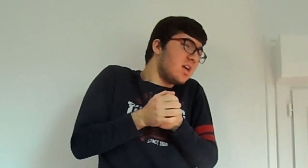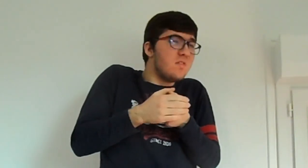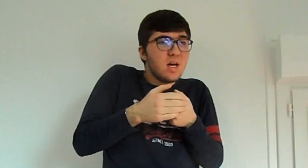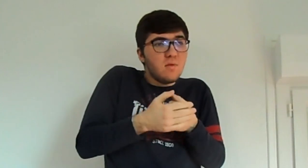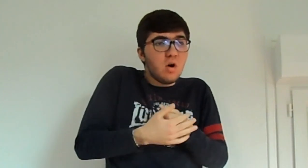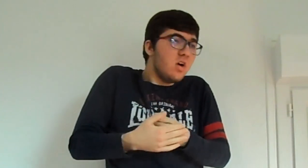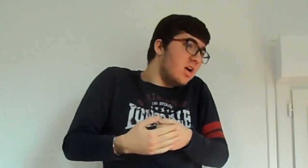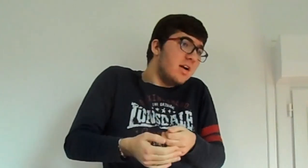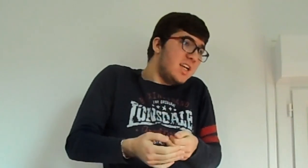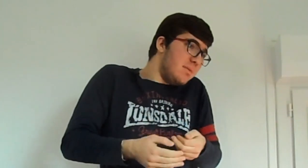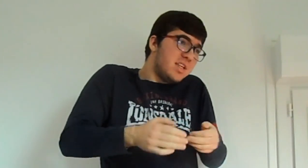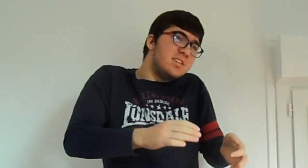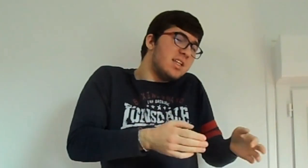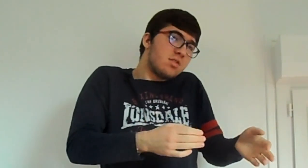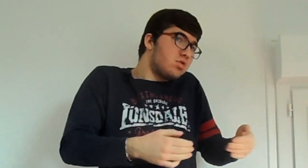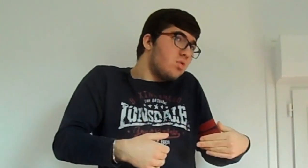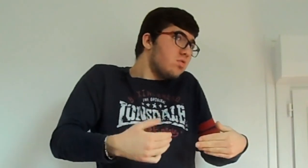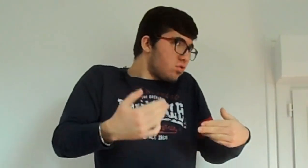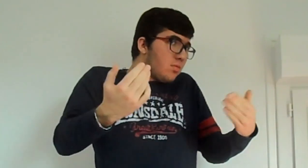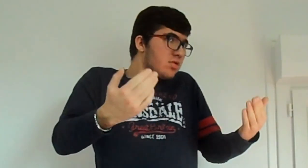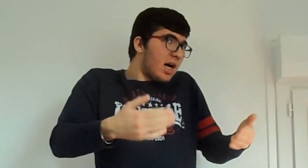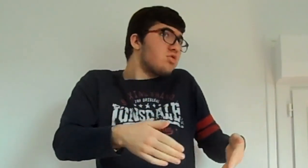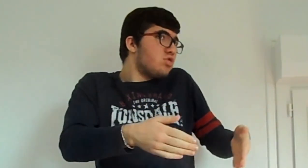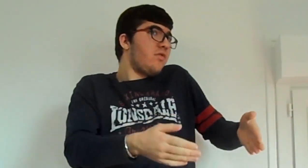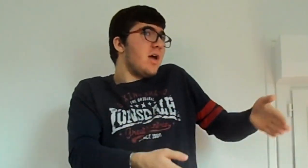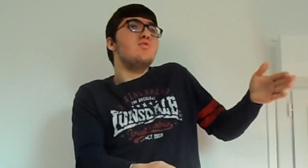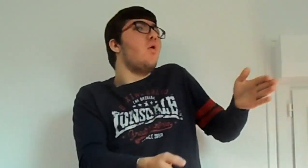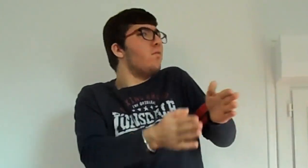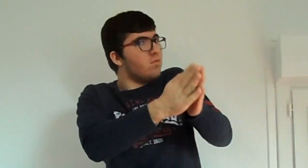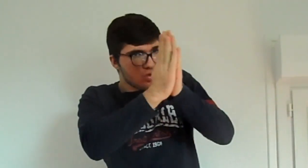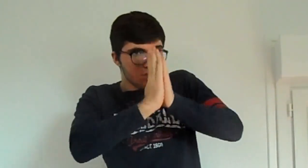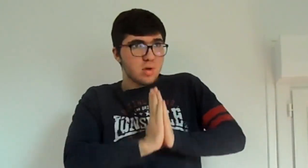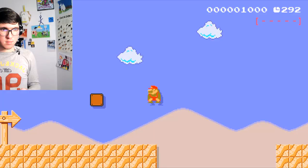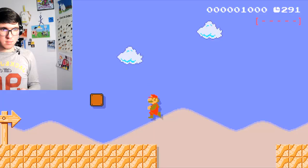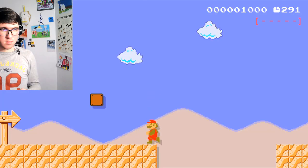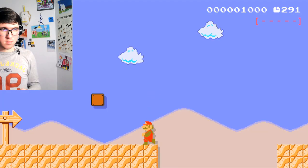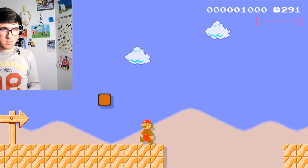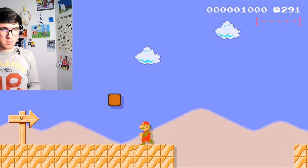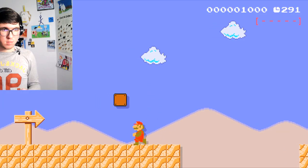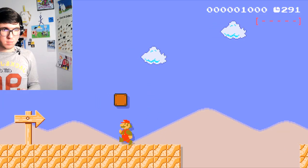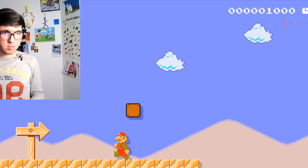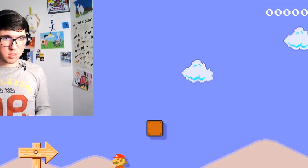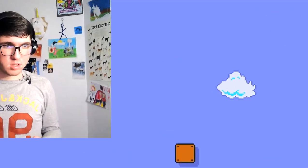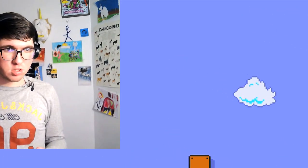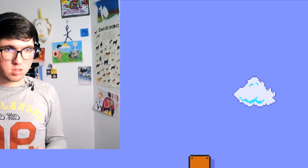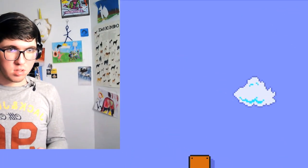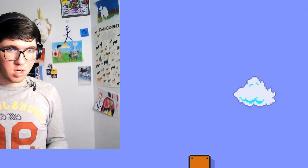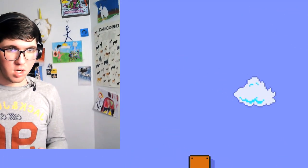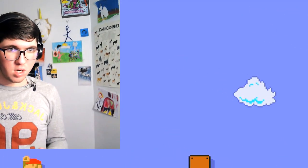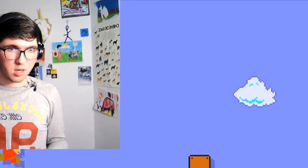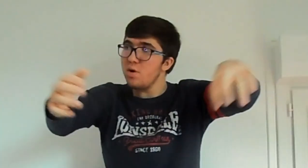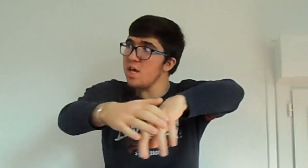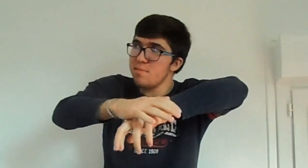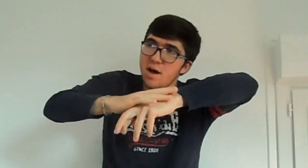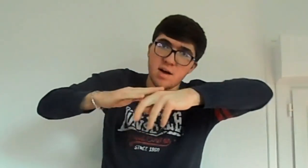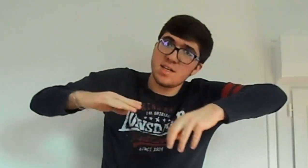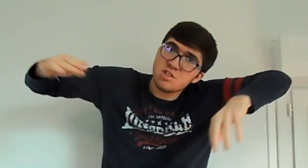évidemment, les petites inattentions de montage que je fais, où je suis coupé en deux, comme ça, là, webcam est dégueulasse. Oui, bah, que